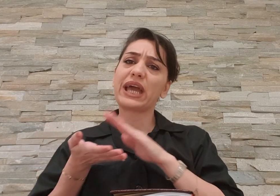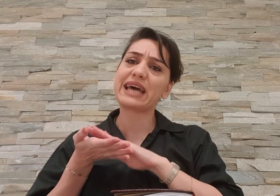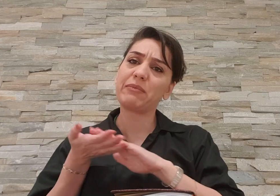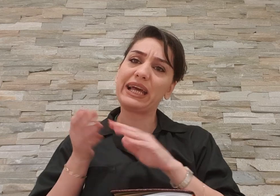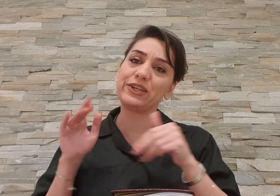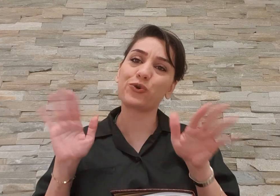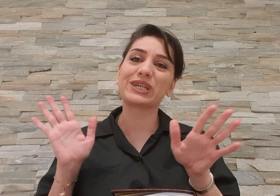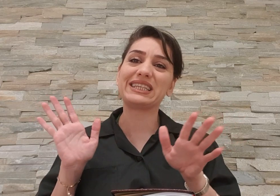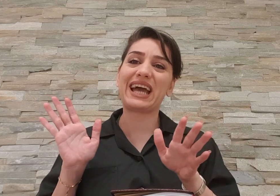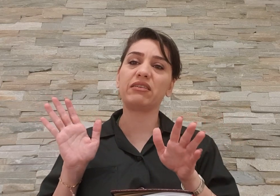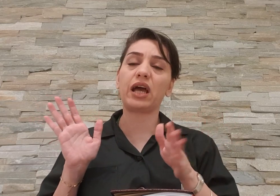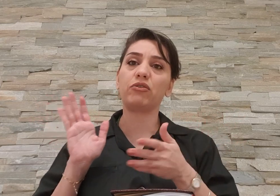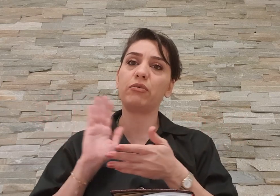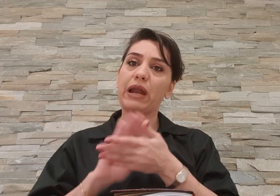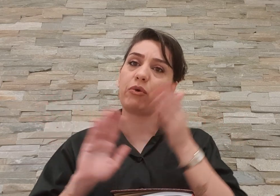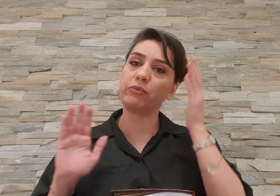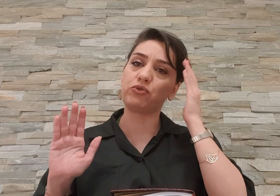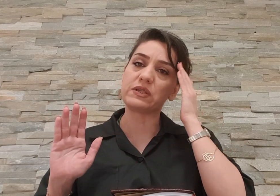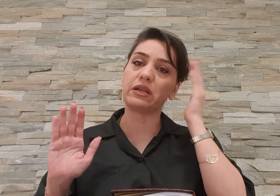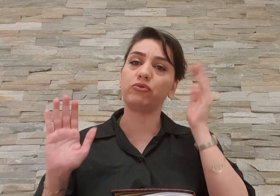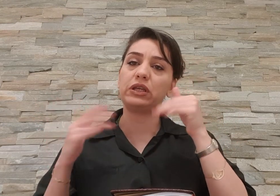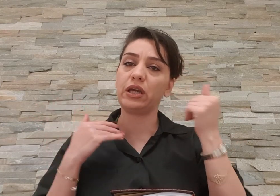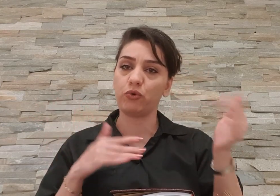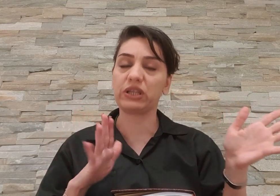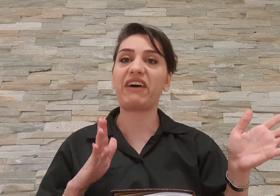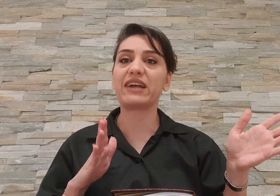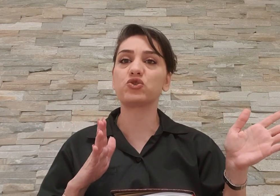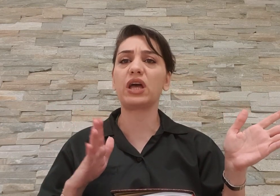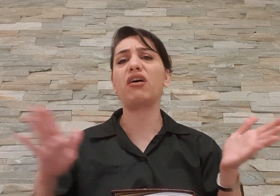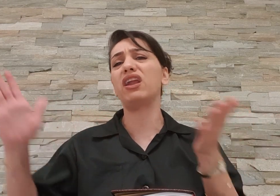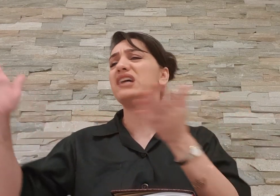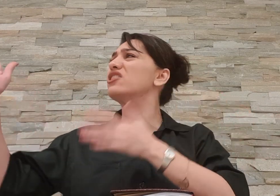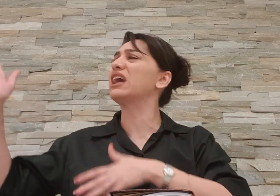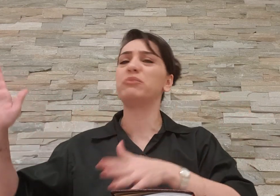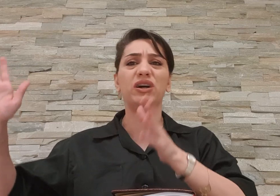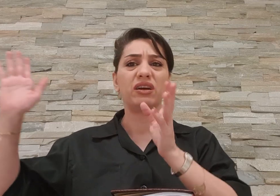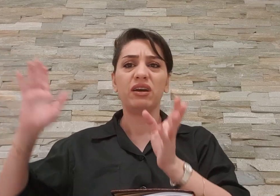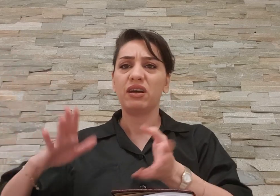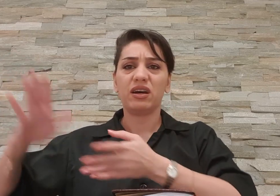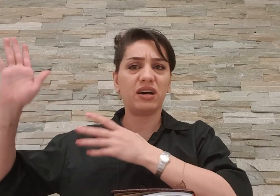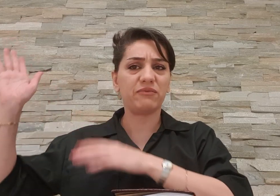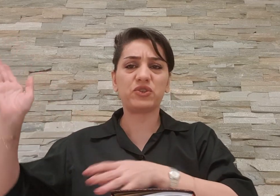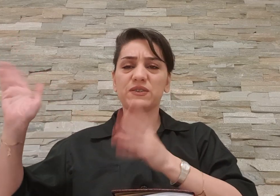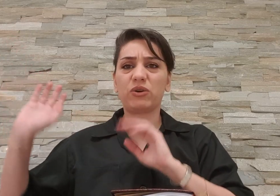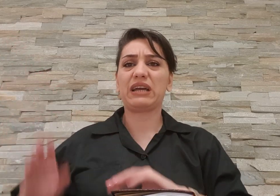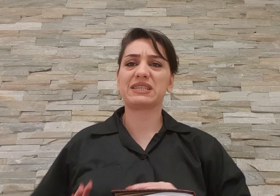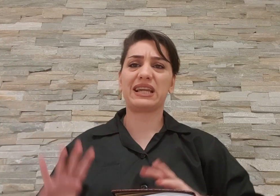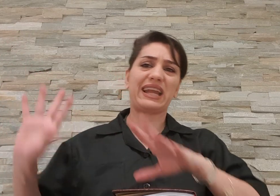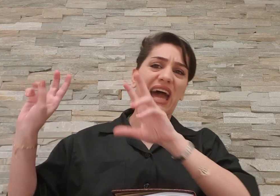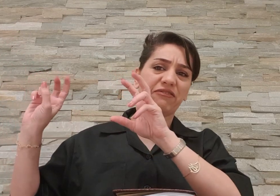که اصلا عملا هیچ قدرتی ندارن و برا ما هم که تو زهنمون دیگه یه مرده فرض شدن و حال هزاری هم بیان چیز کنن مثلا حرف